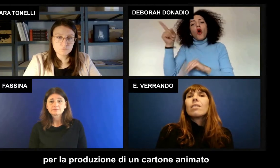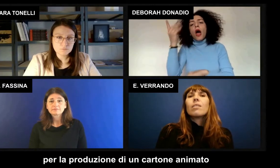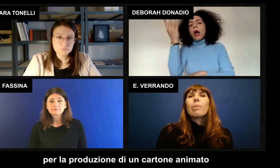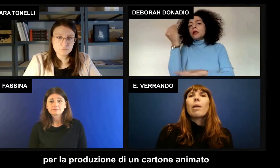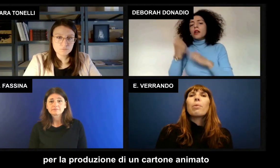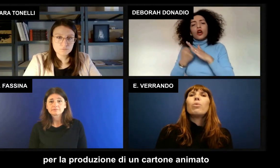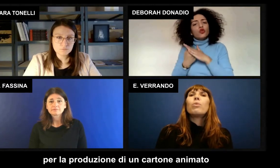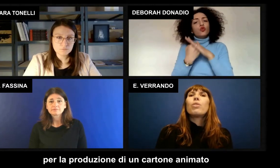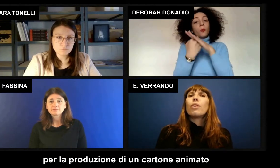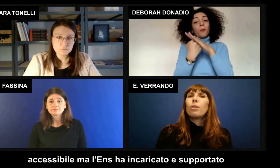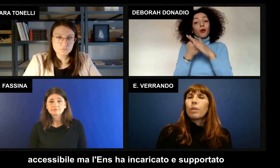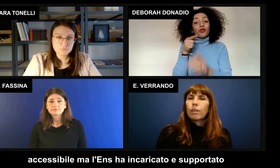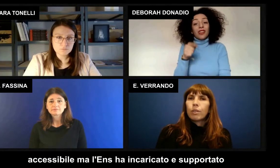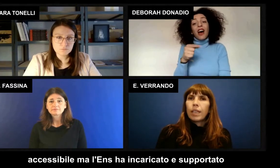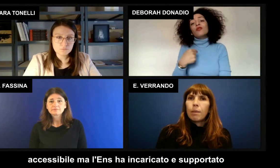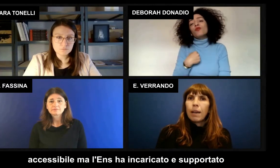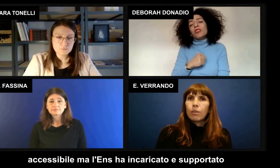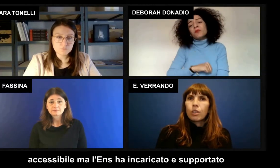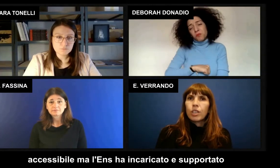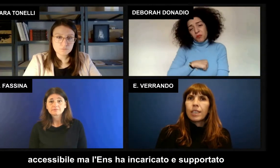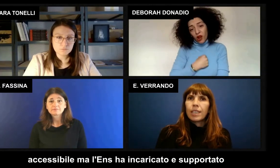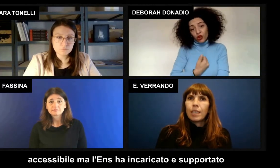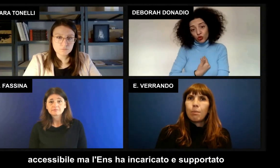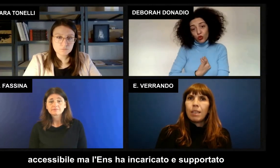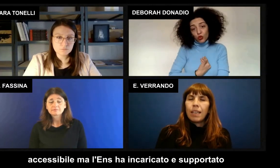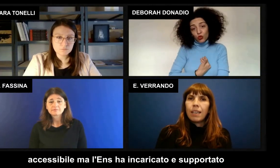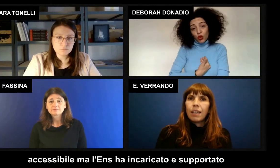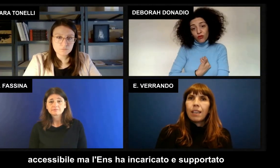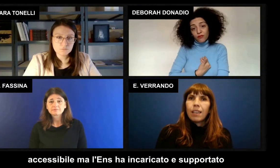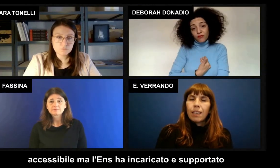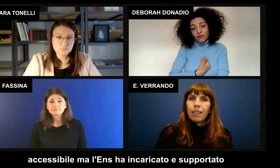per la produzione di un cartone animato accessibile